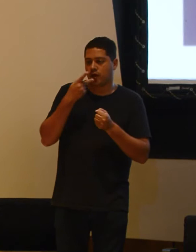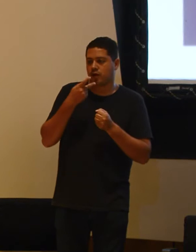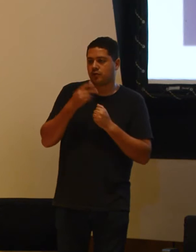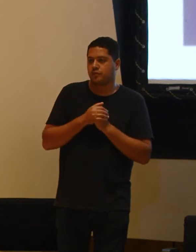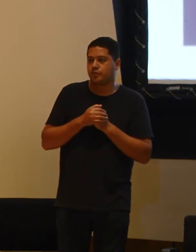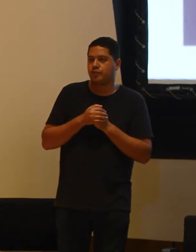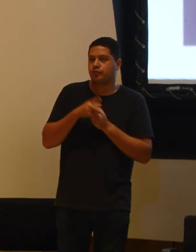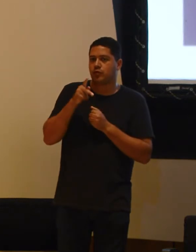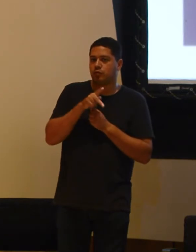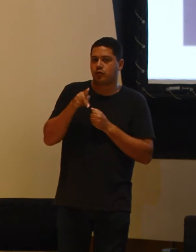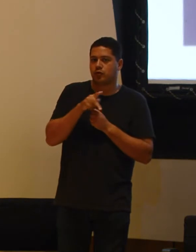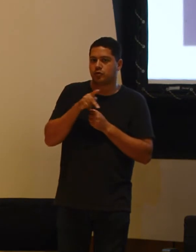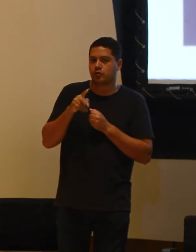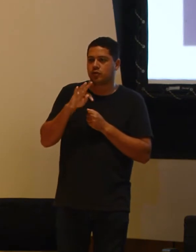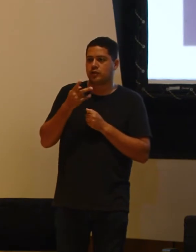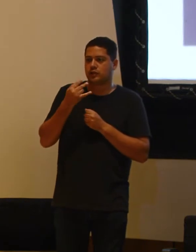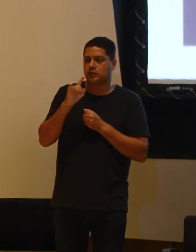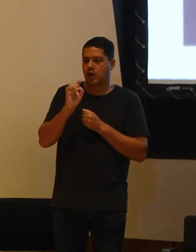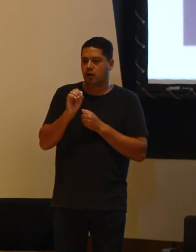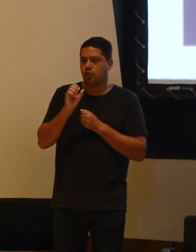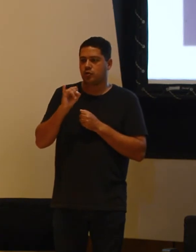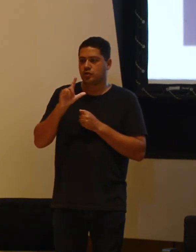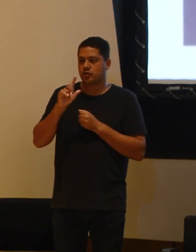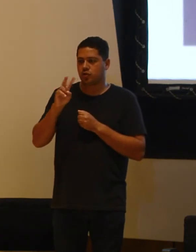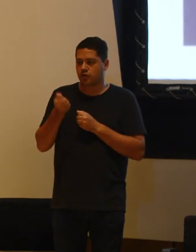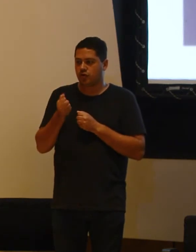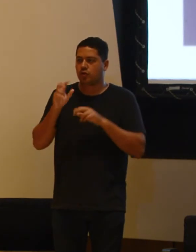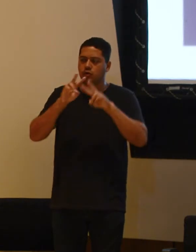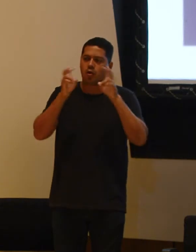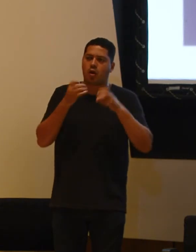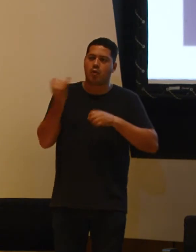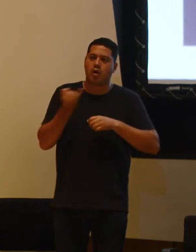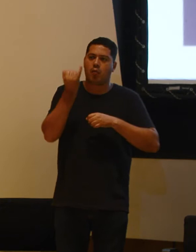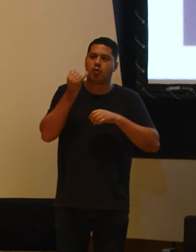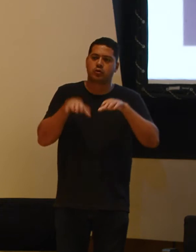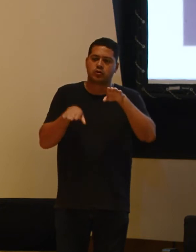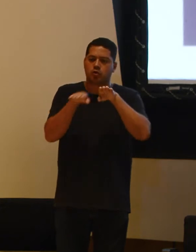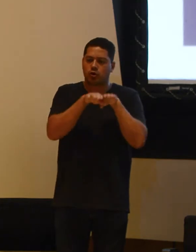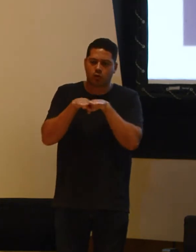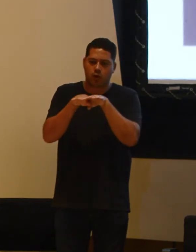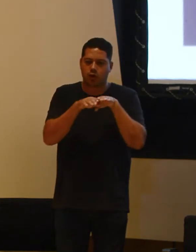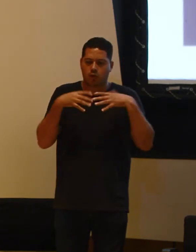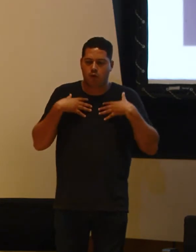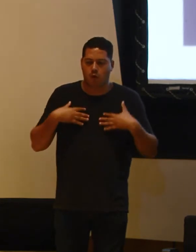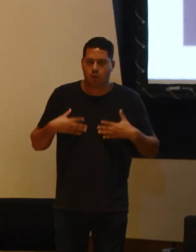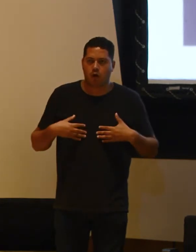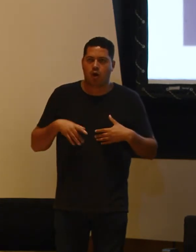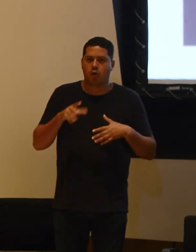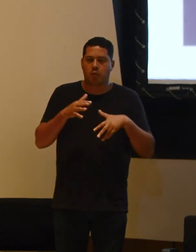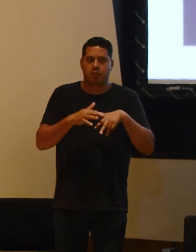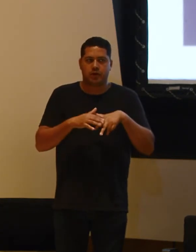professor Tiago Silva, do tema, a importância do equilíbrio corporal do paciente implantado.